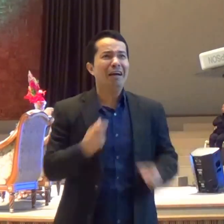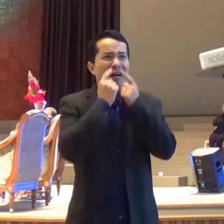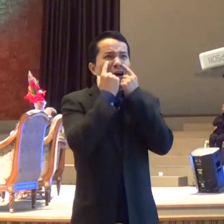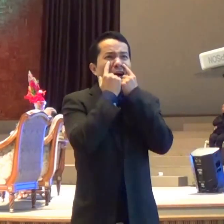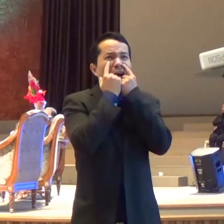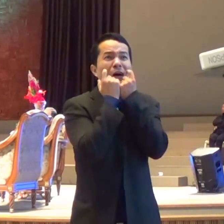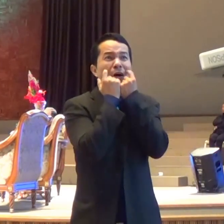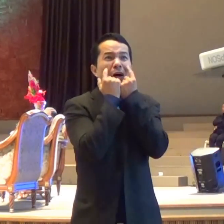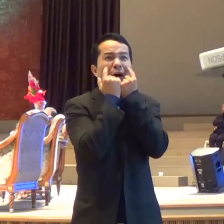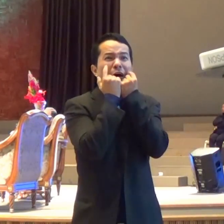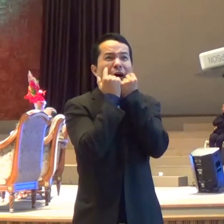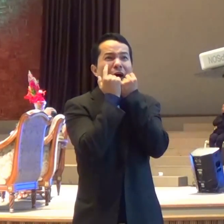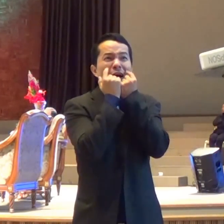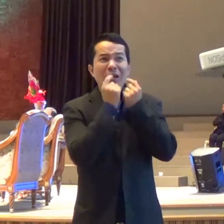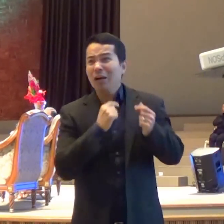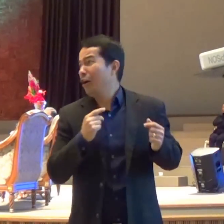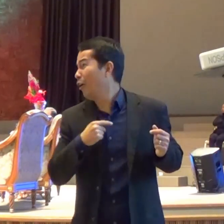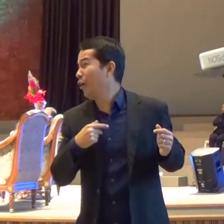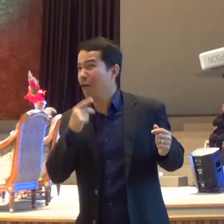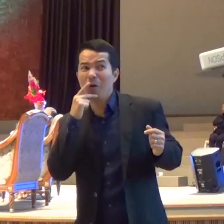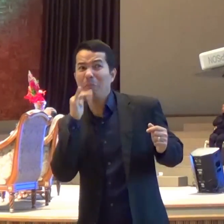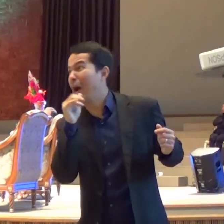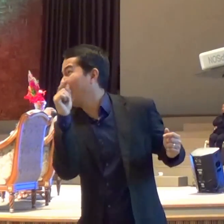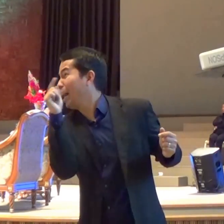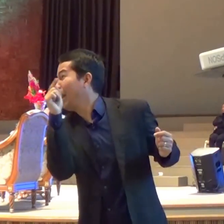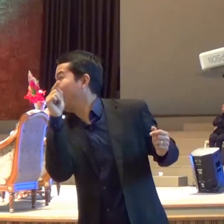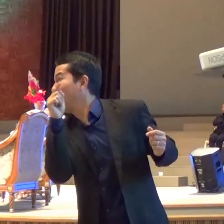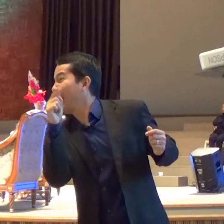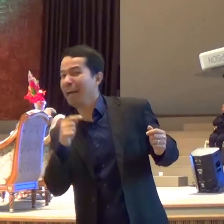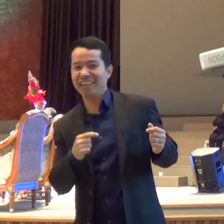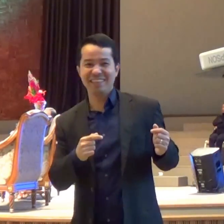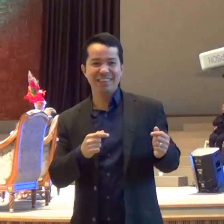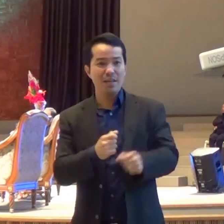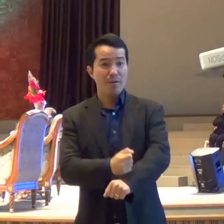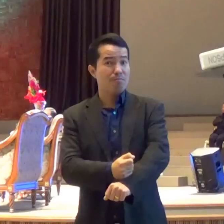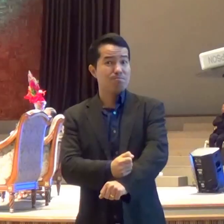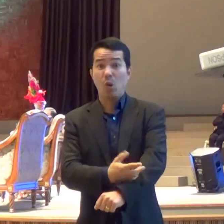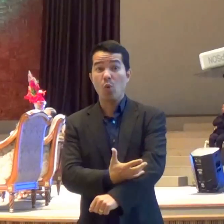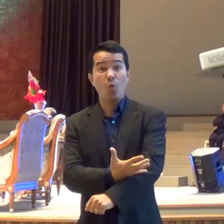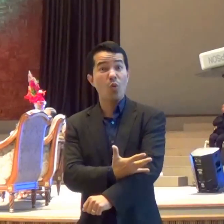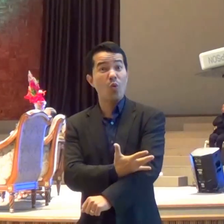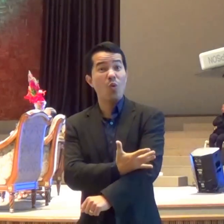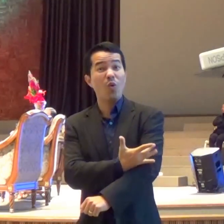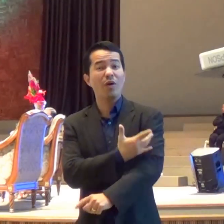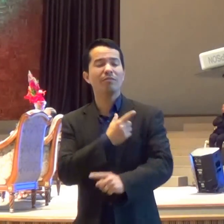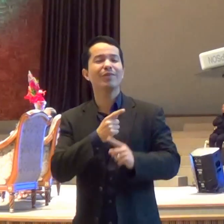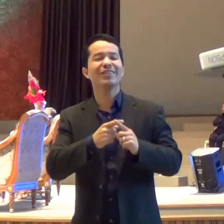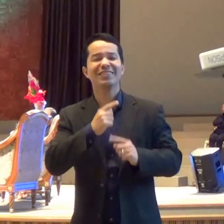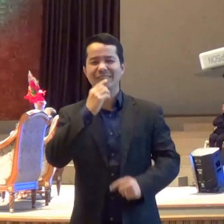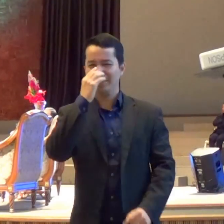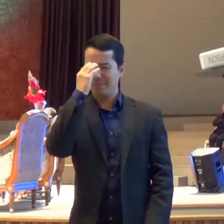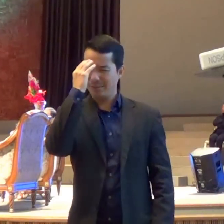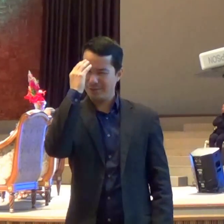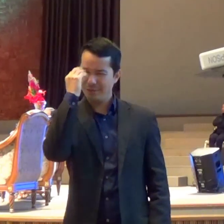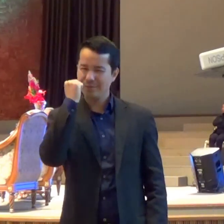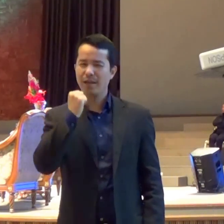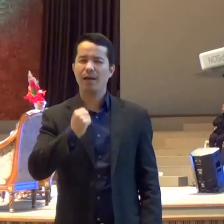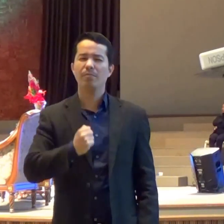Pastor Meu pai está lá Sabe por quê? Porque sabem Da seriedade